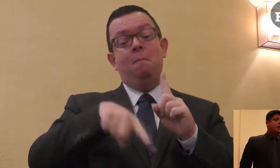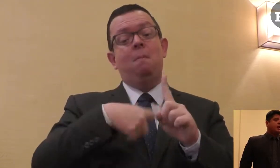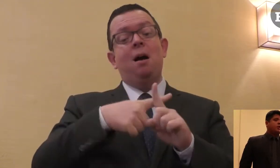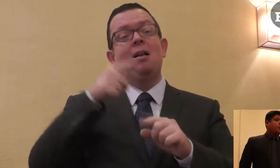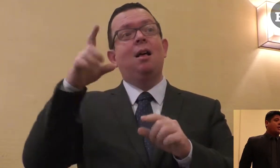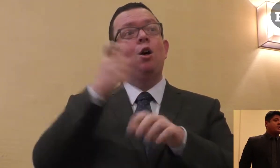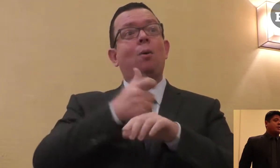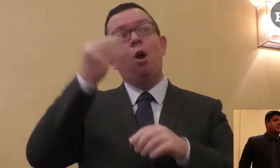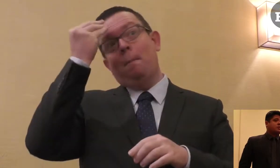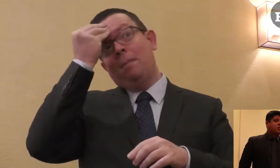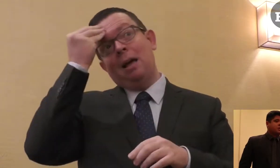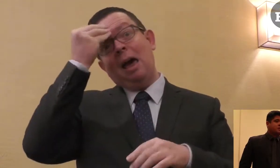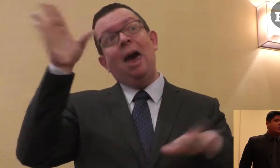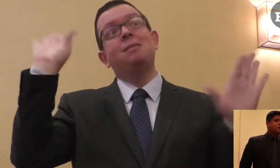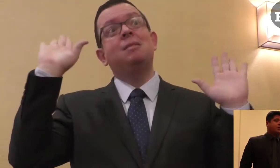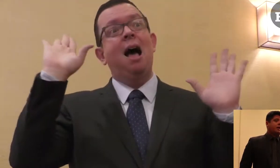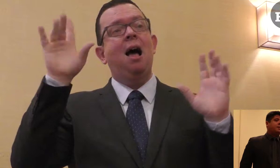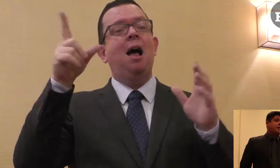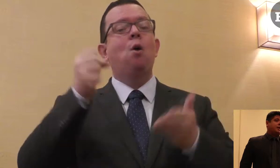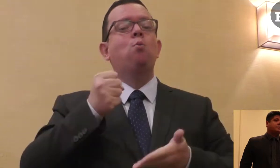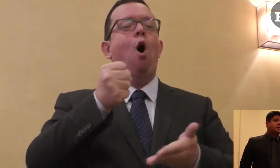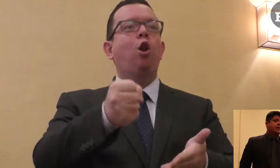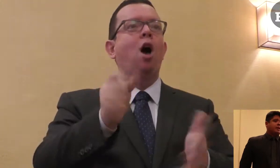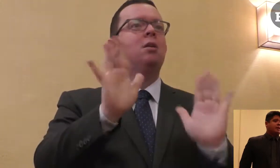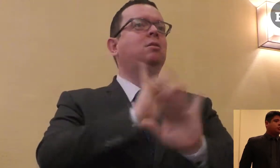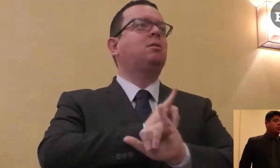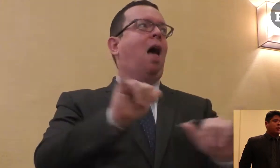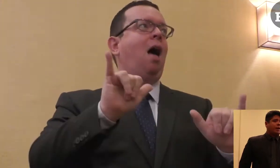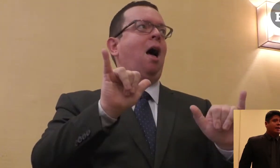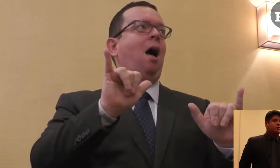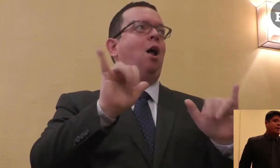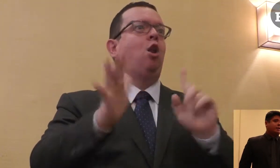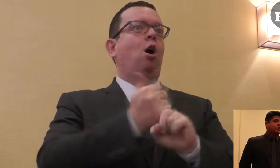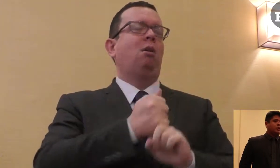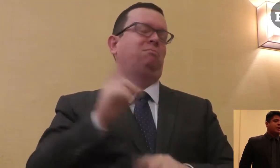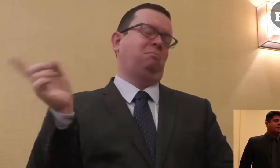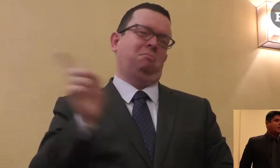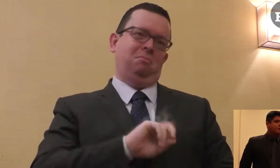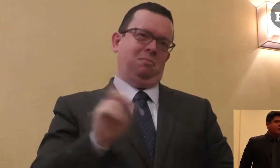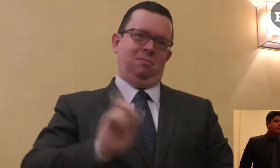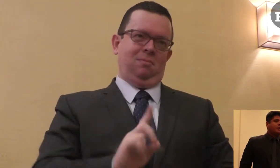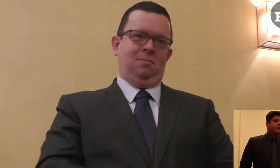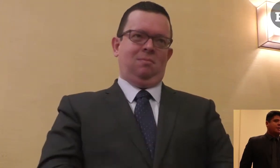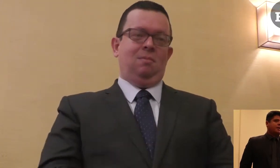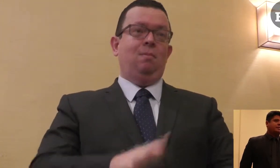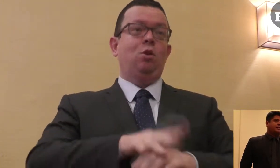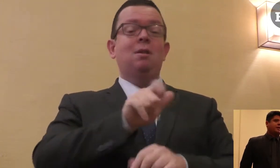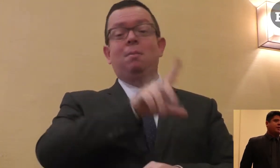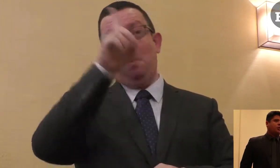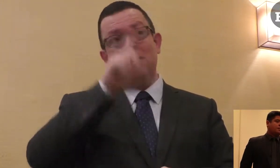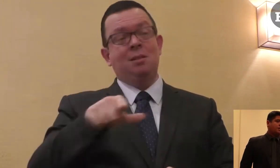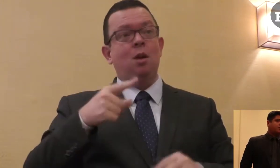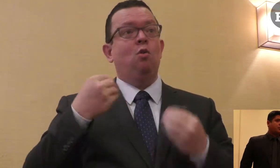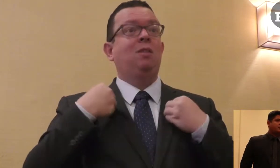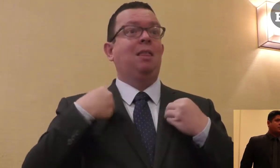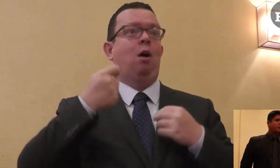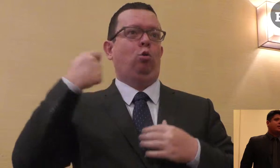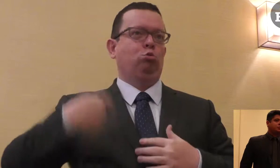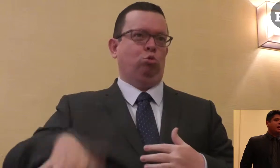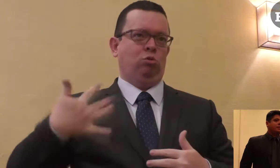no pueden inscribirse en una universidad porque las barreras estructurales o arquitectónicas se le impiden y también le impiden por disfrutar de la